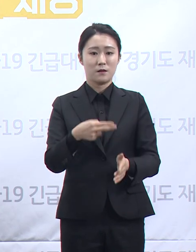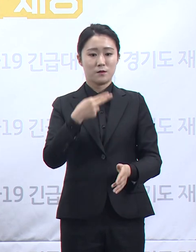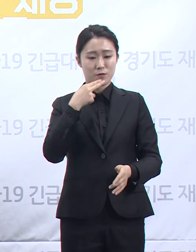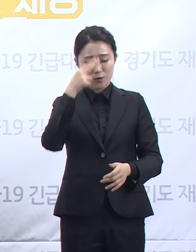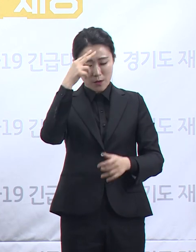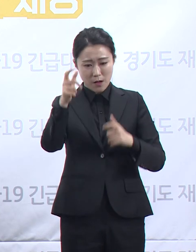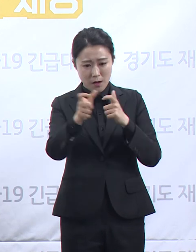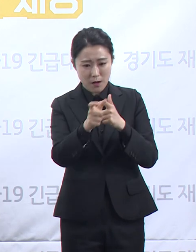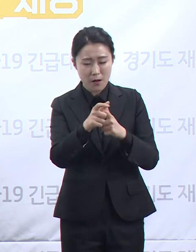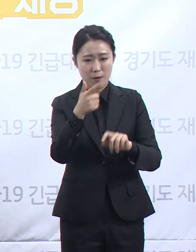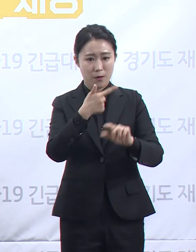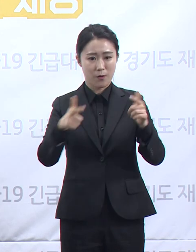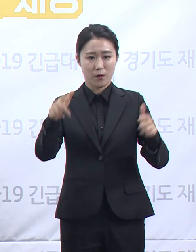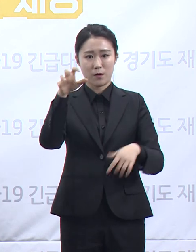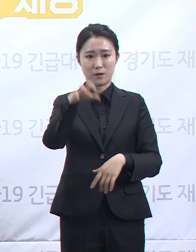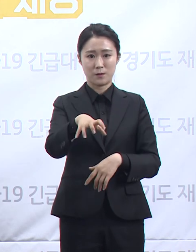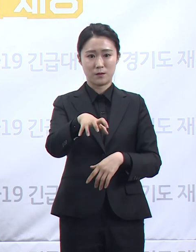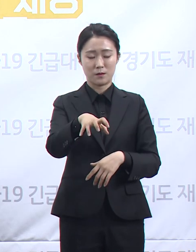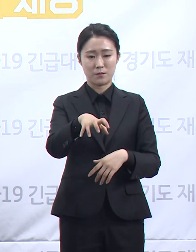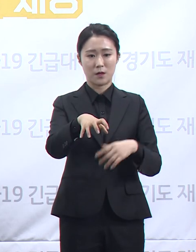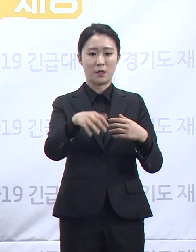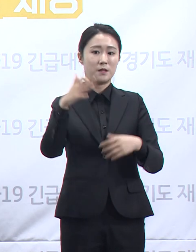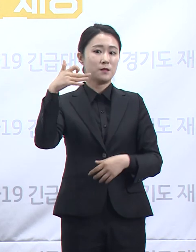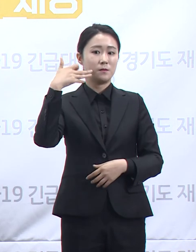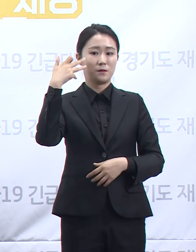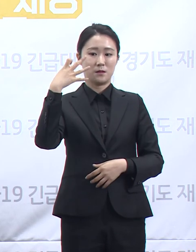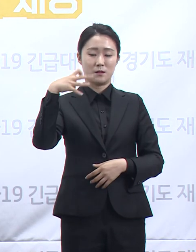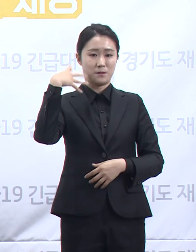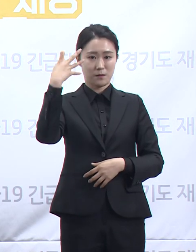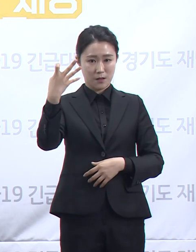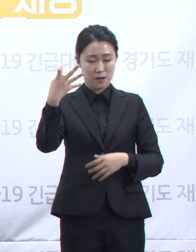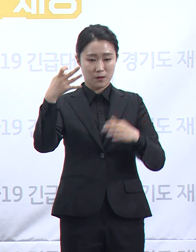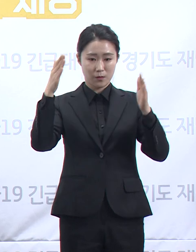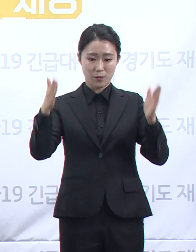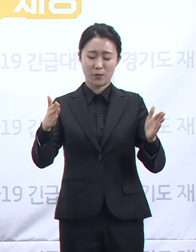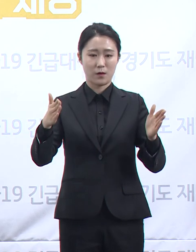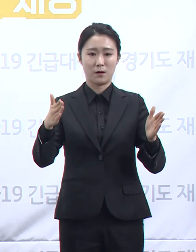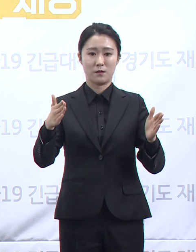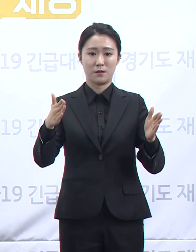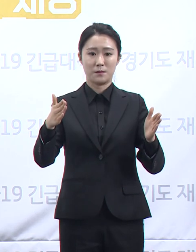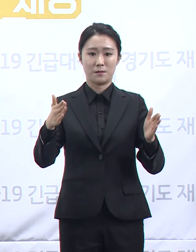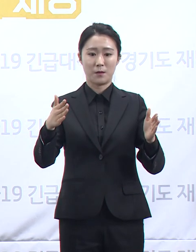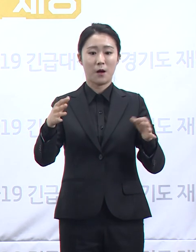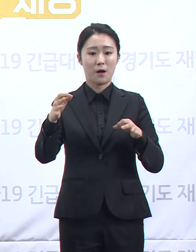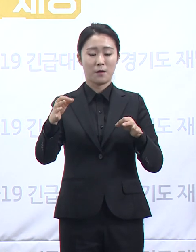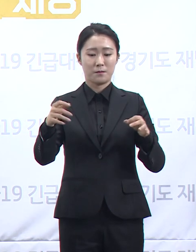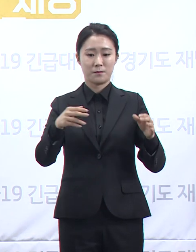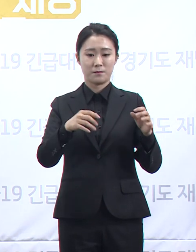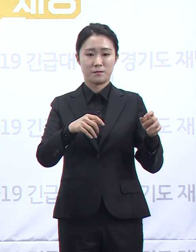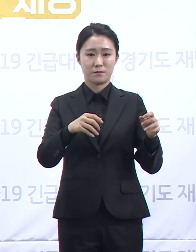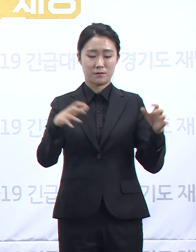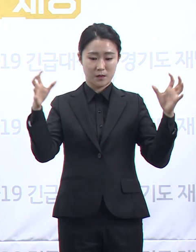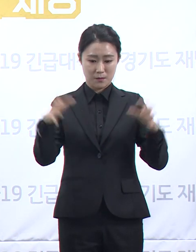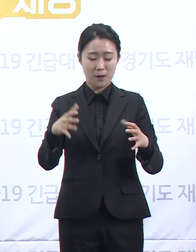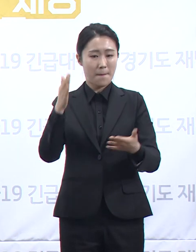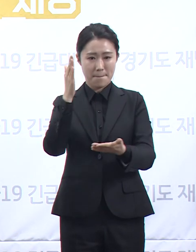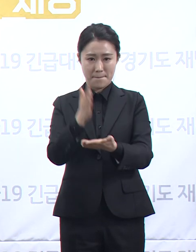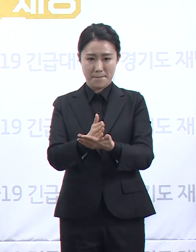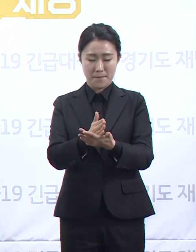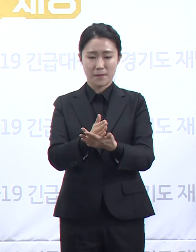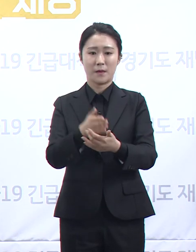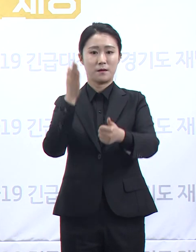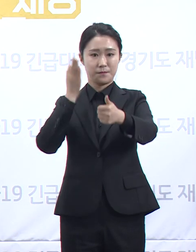24일까지 2주간의 집합금지 명령을 지속적으로 이행해 주시고 도민께서도 유흥시설을 비롯한